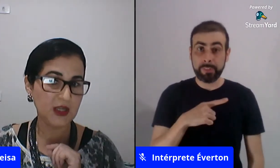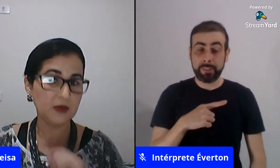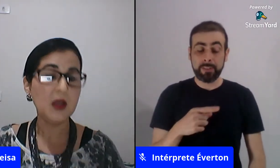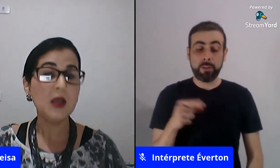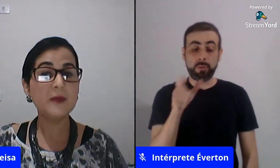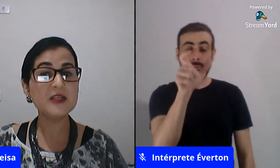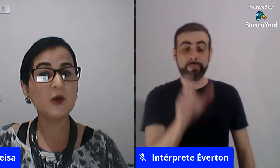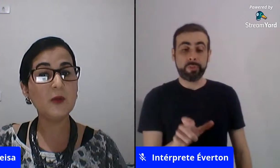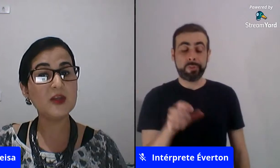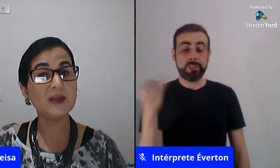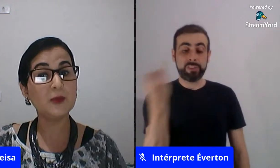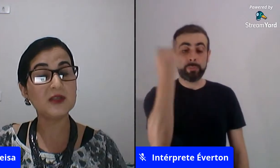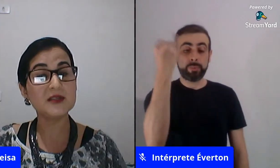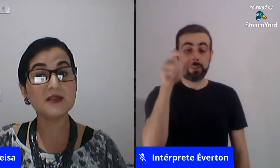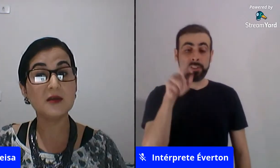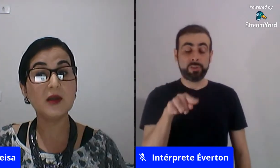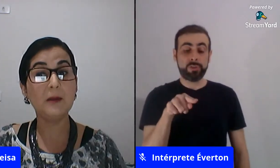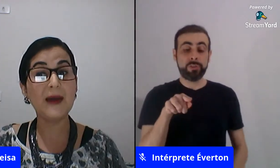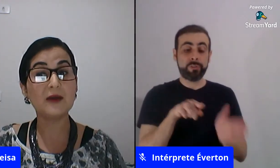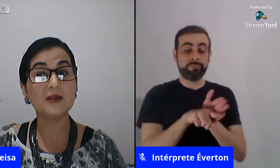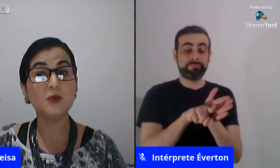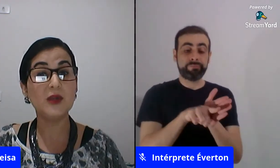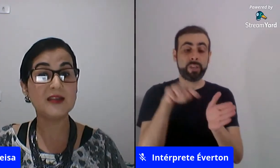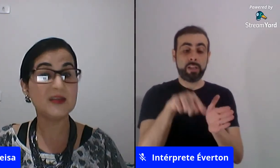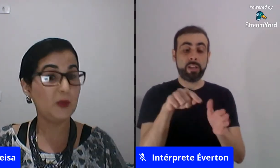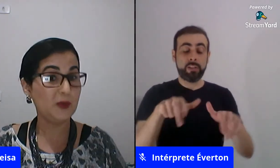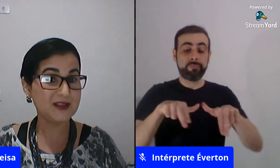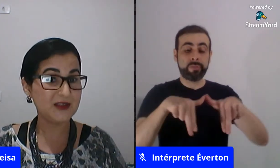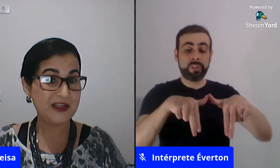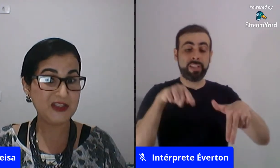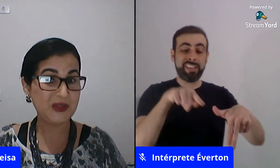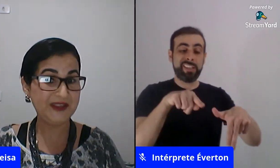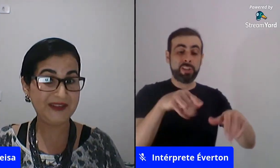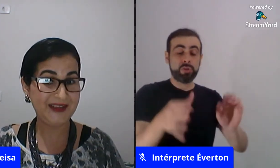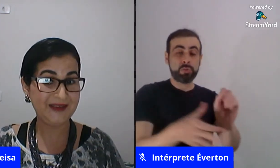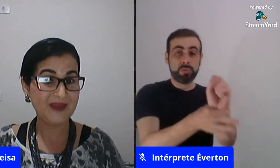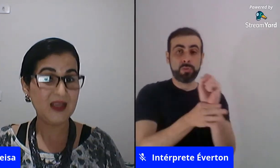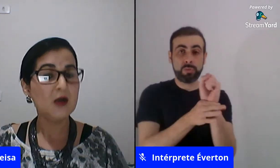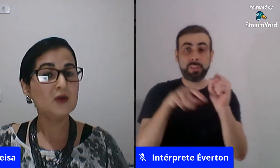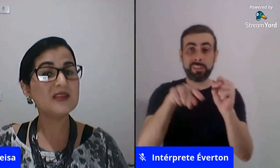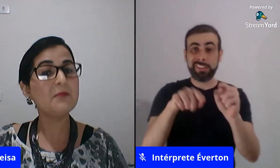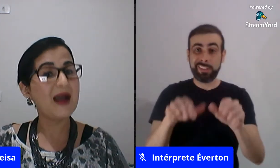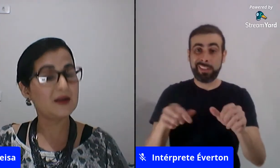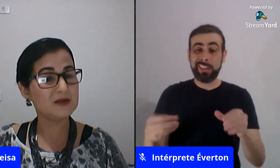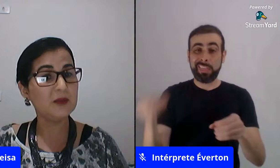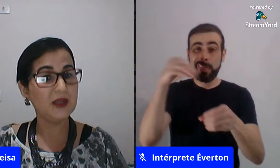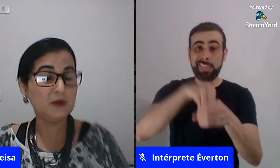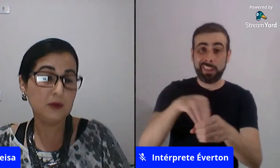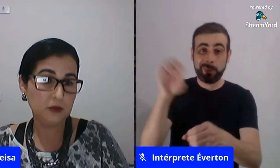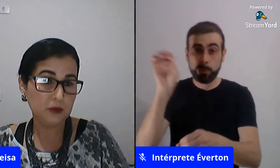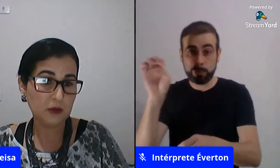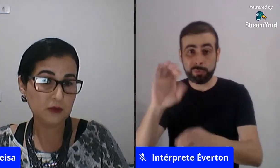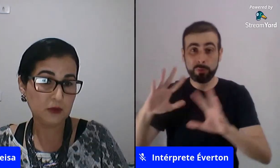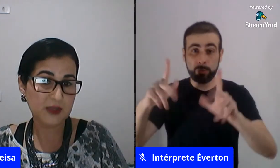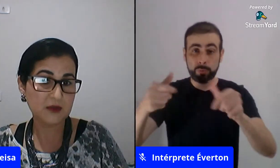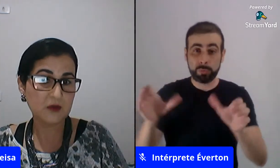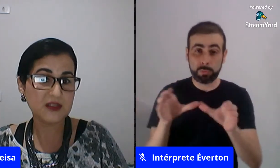só como é importante o estudo de gênero principalmente na proteção e amparo das mulheres e população LGBT os impactos também